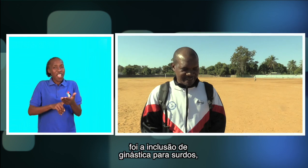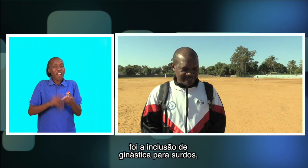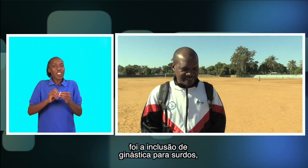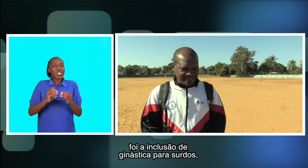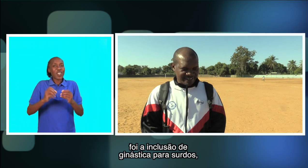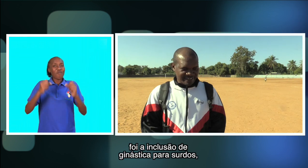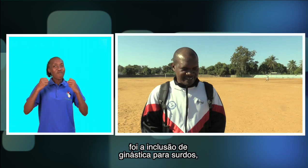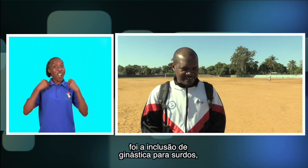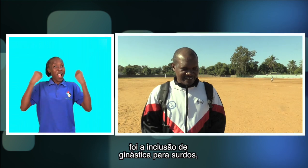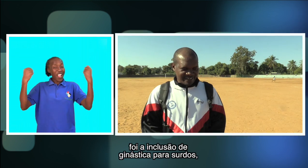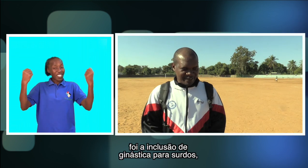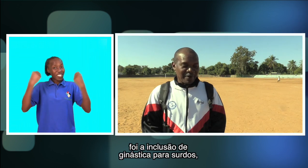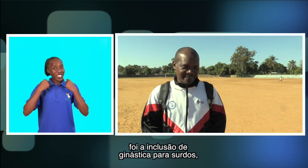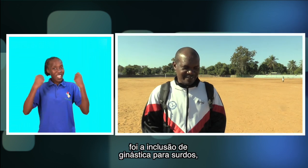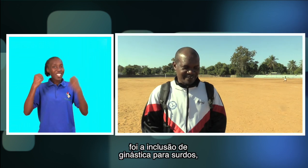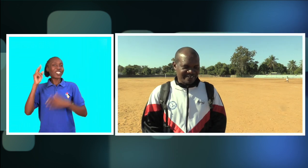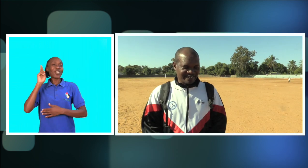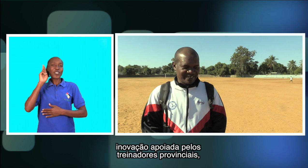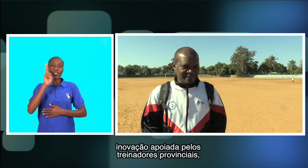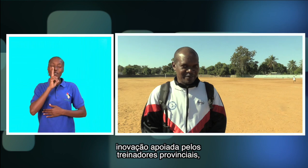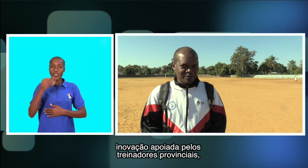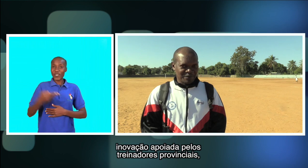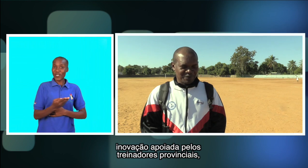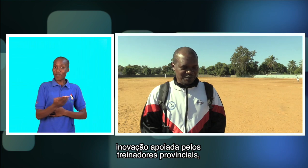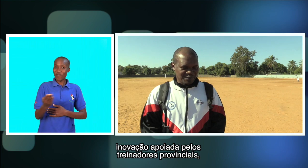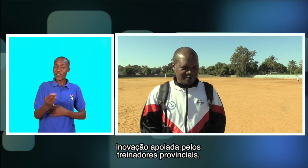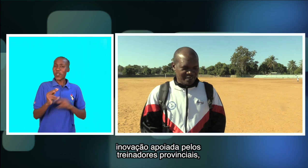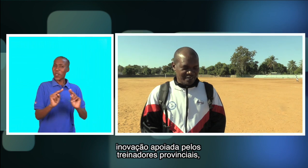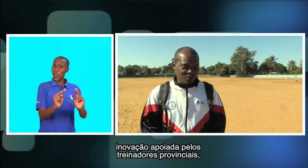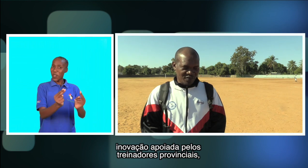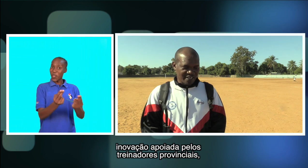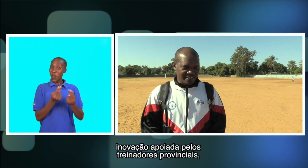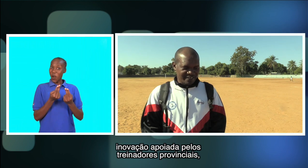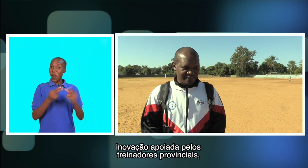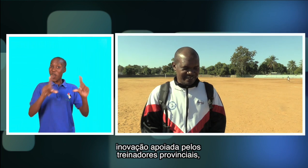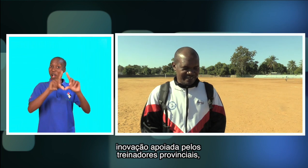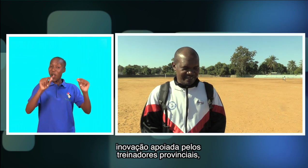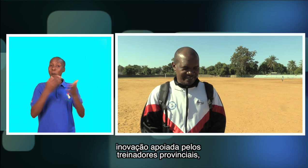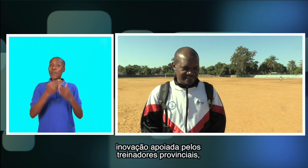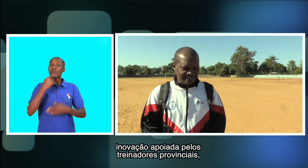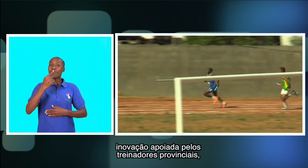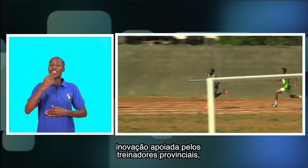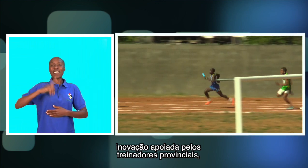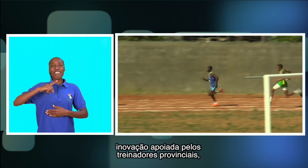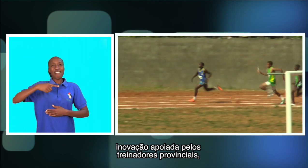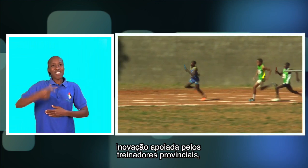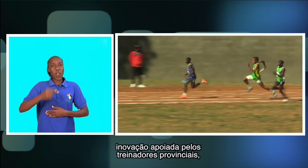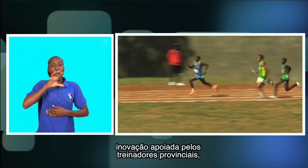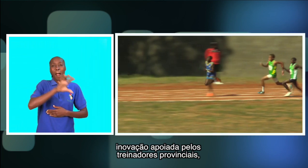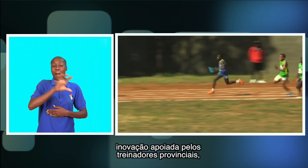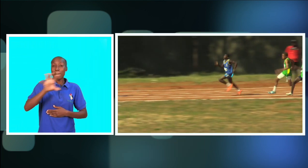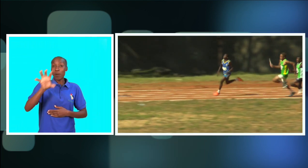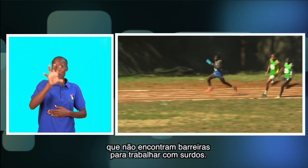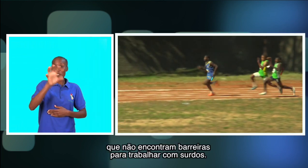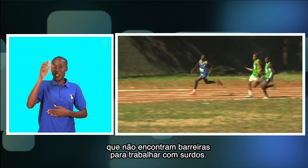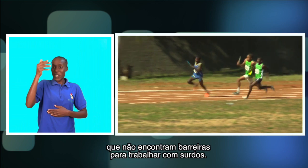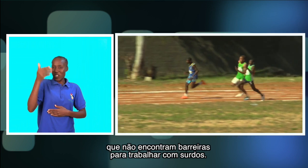de ginástica para surdos, inovação apoiada pelos ternadores provinciais, que